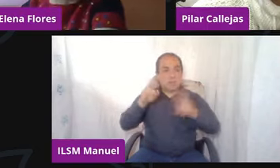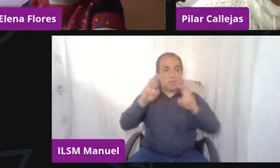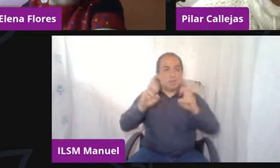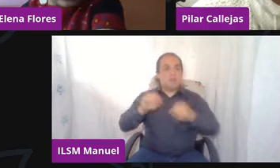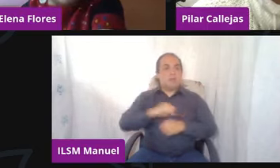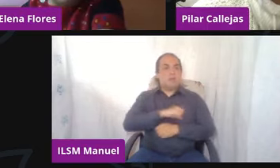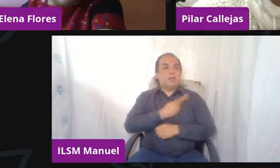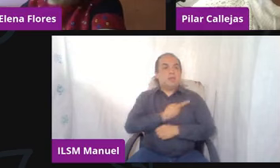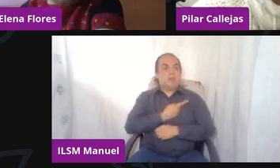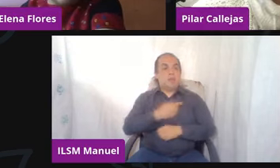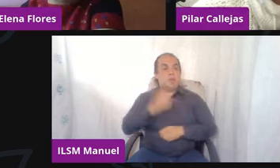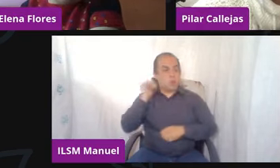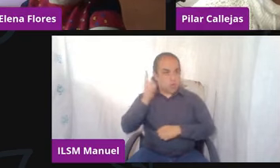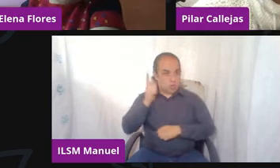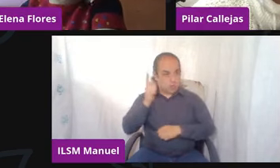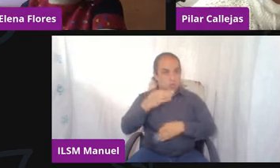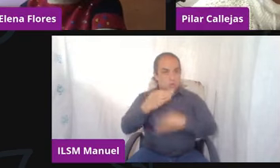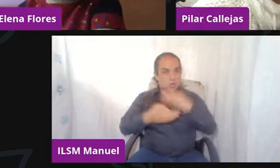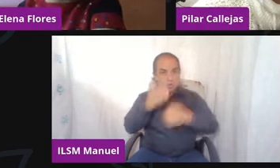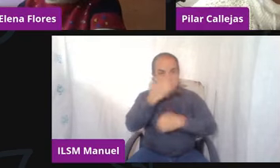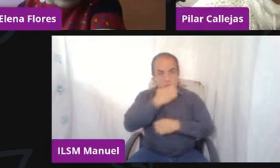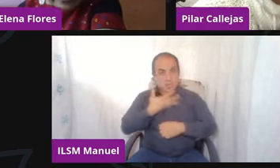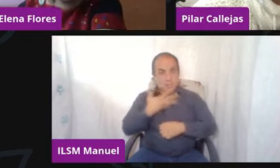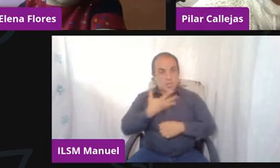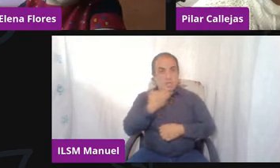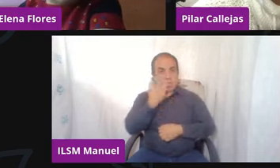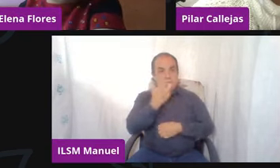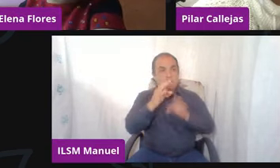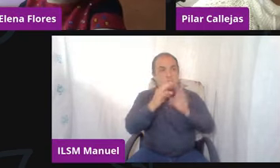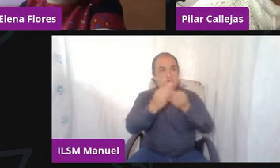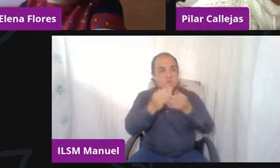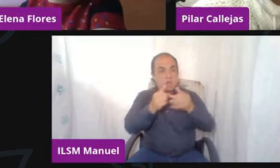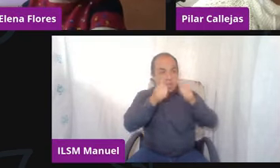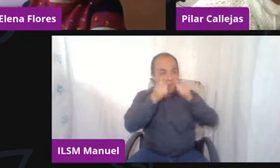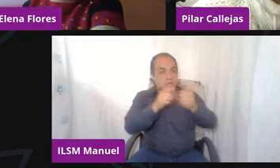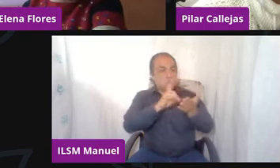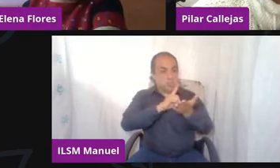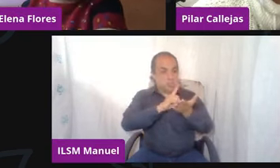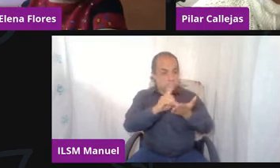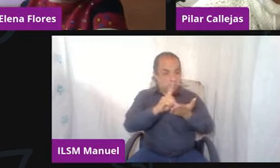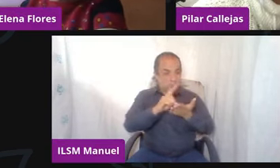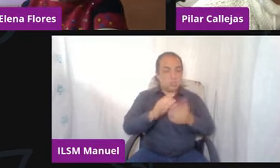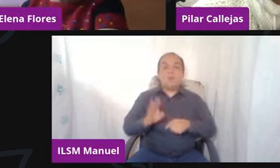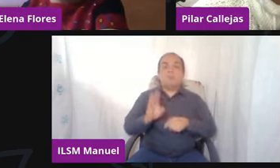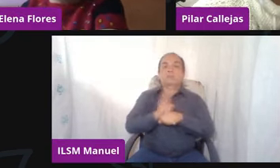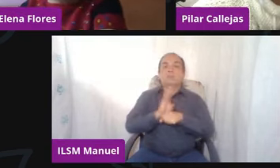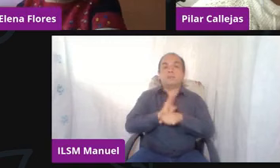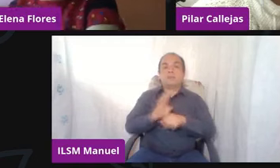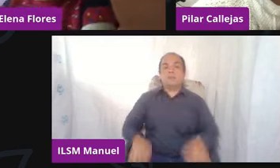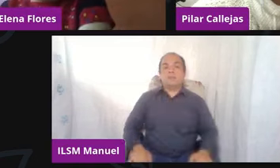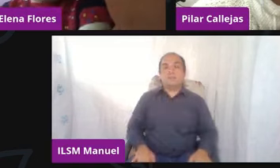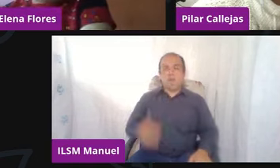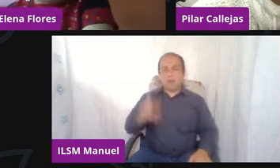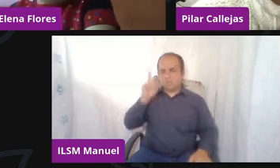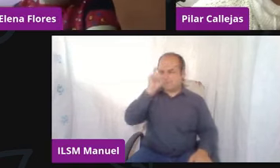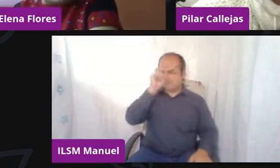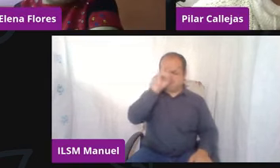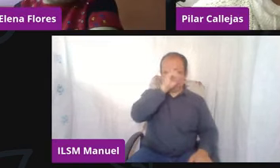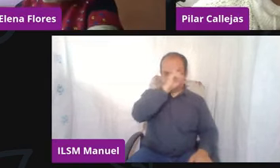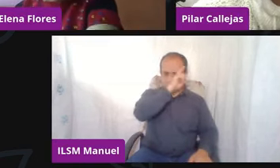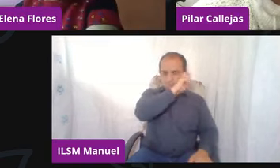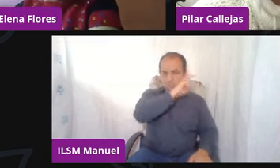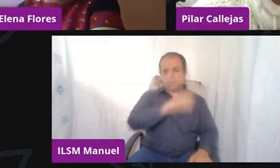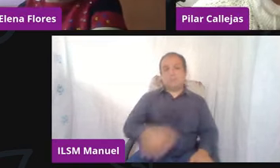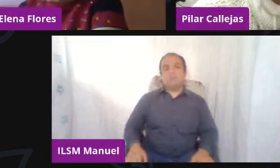posibilidad que atiende además al derecho, ¿no? Al derecho al bienestar. Qué difícil, doctora, qué tiempos tan